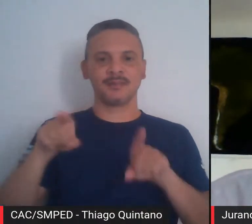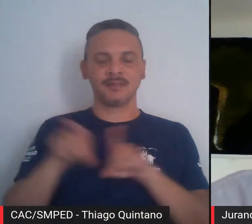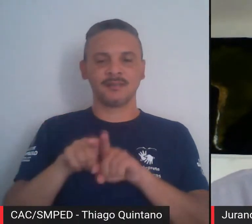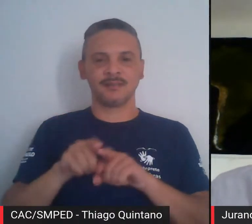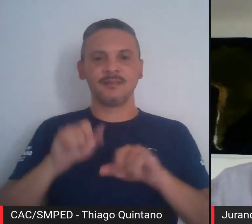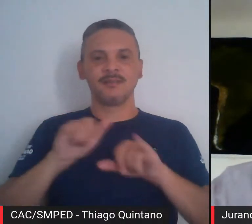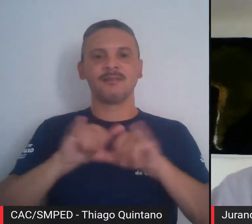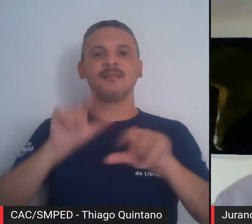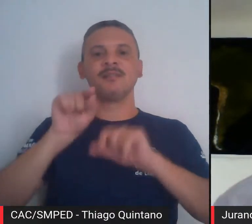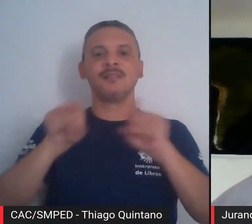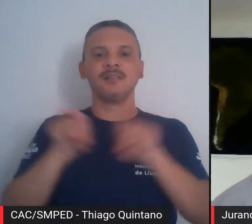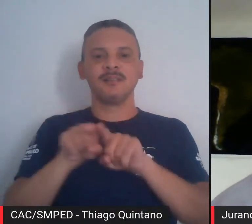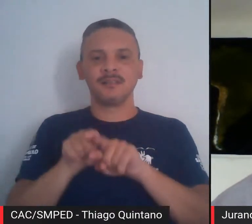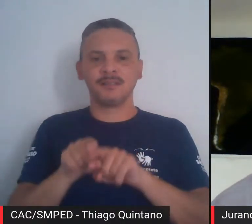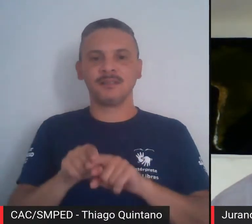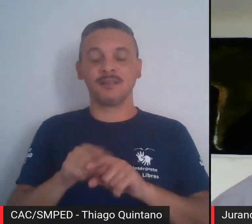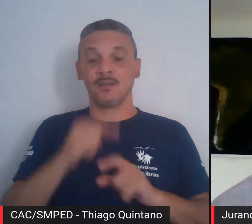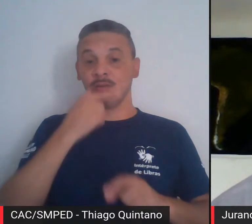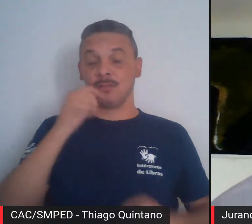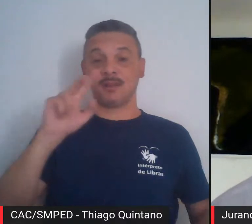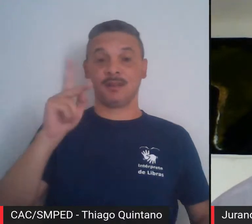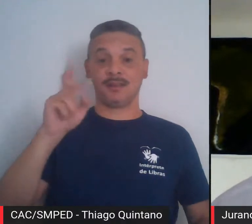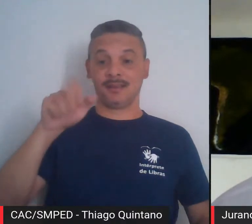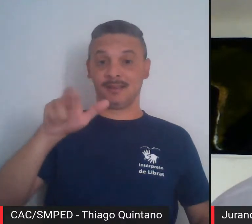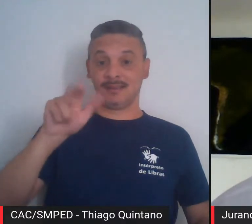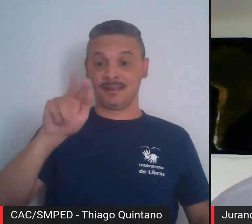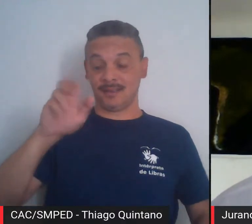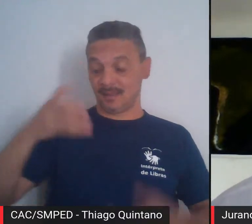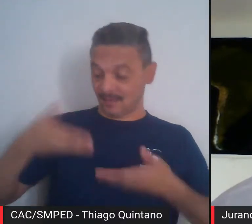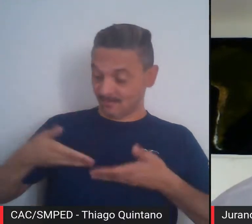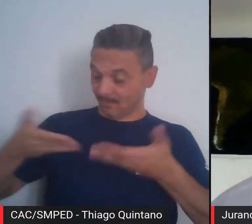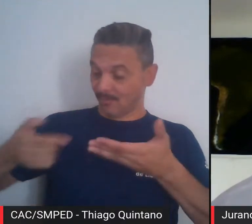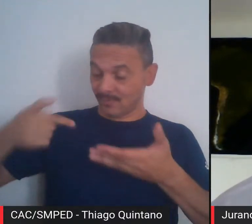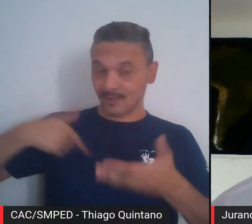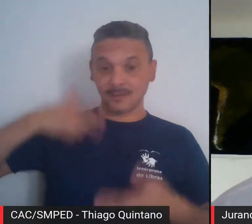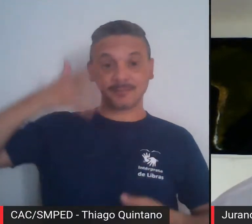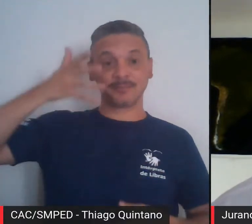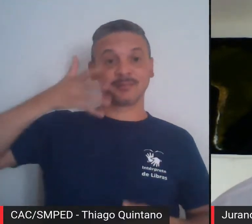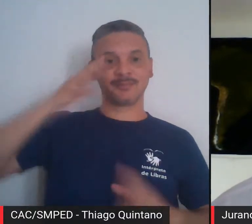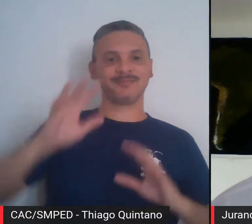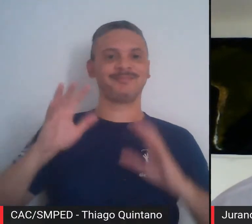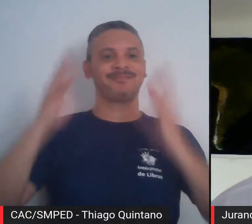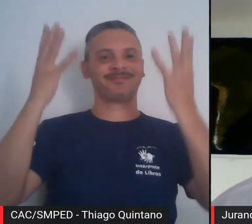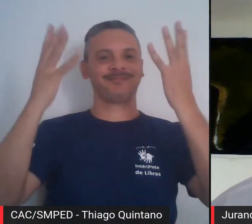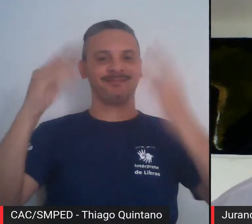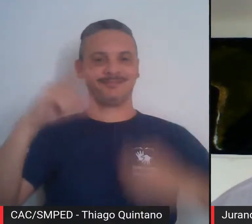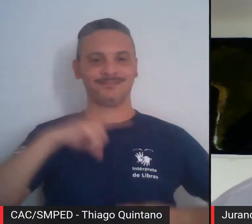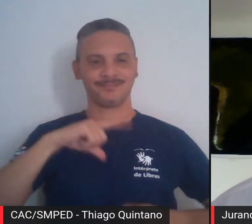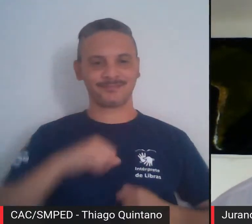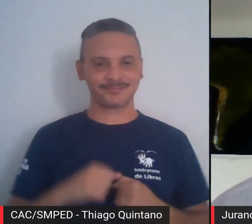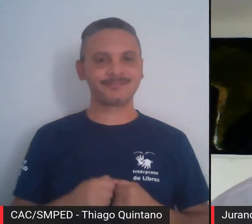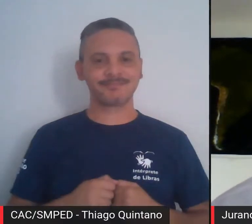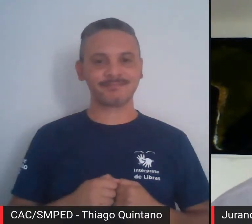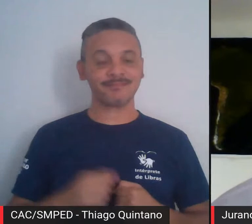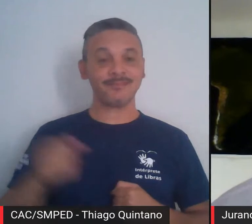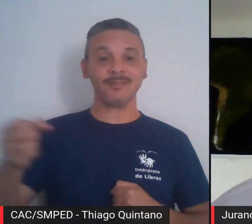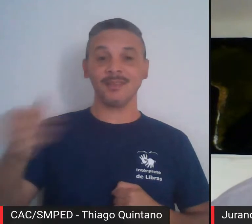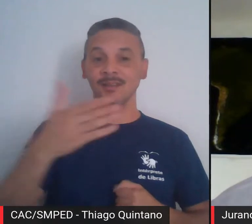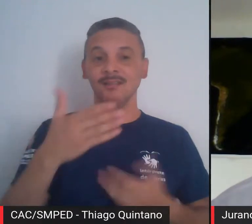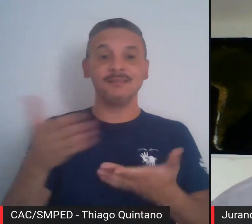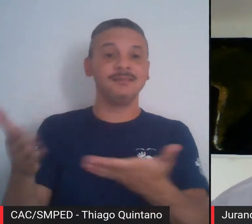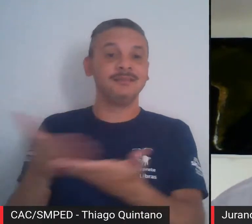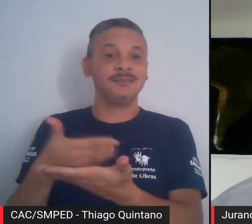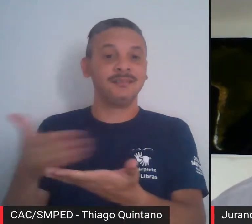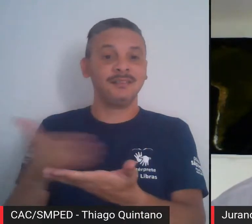formulado pelo Henrique Siqueira para participar desse evento, do evento lançamento do livro